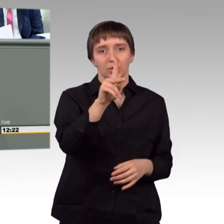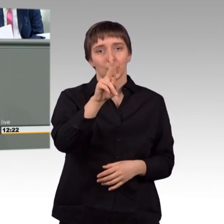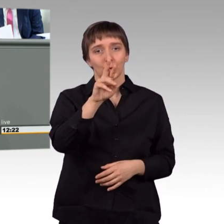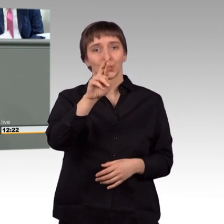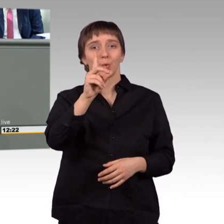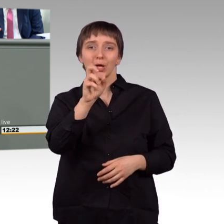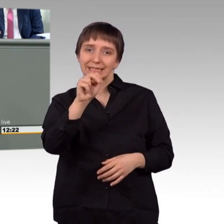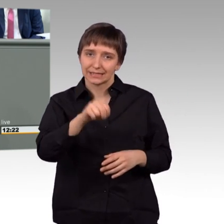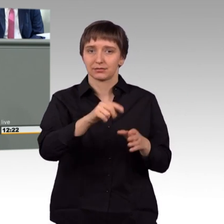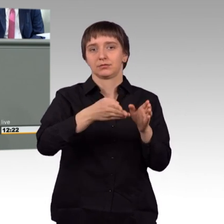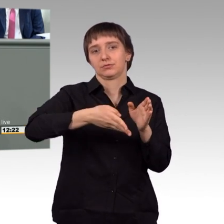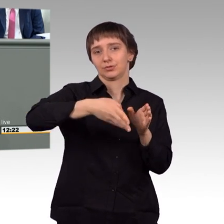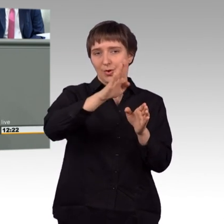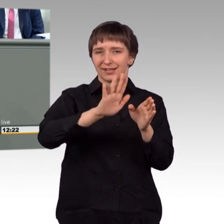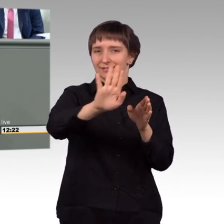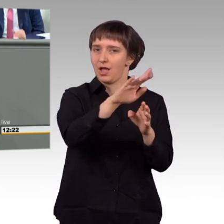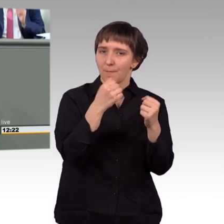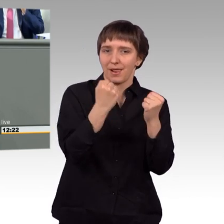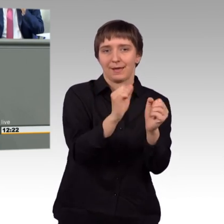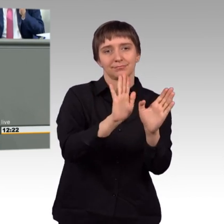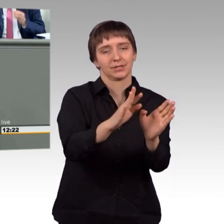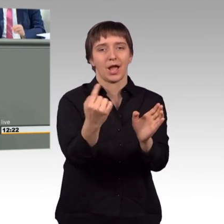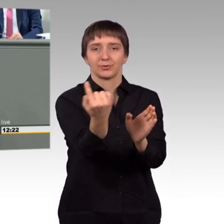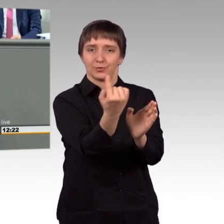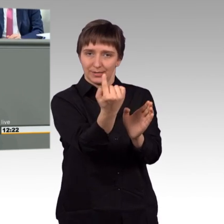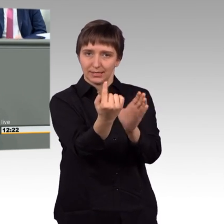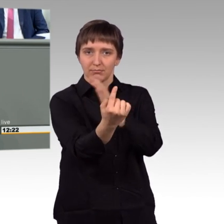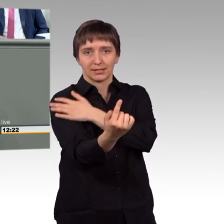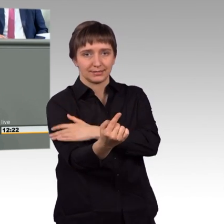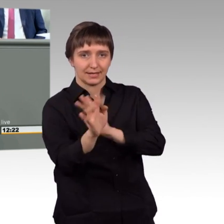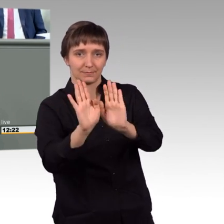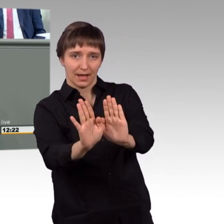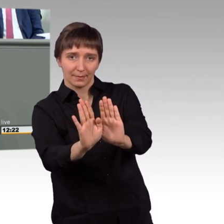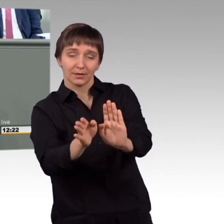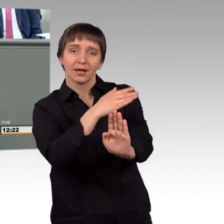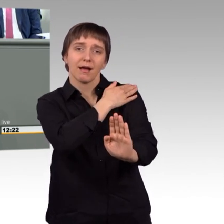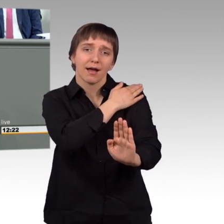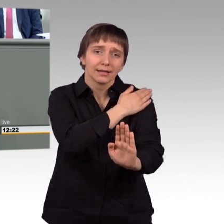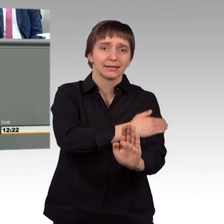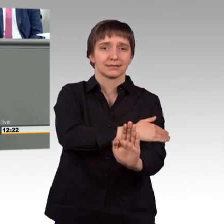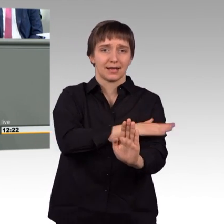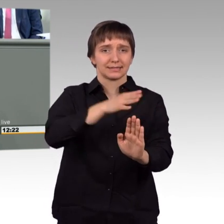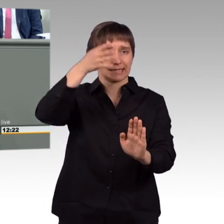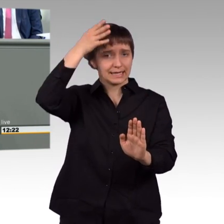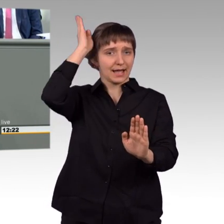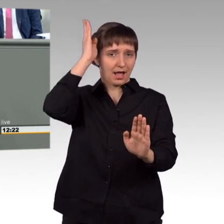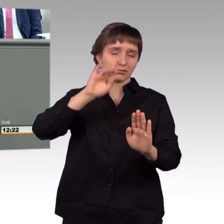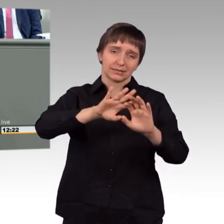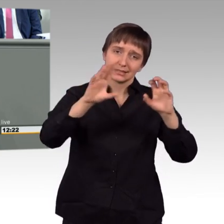alles zu tun, ihre Autonomie auf der einen Seite zu erhalten, aber auf der anderen Seite den Irak als Gesamtstaat erhalten. Das